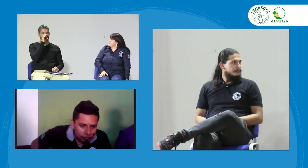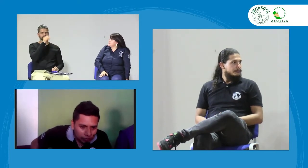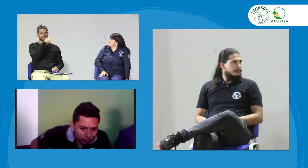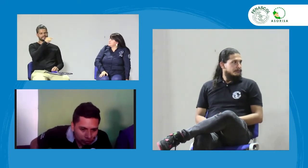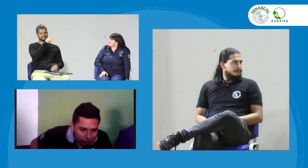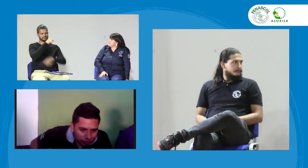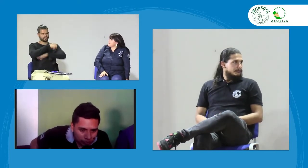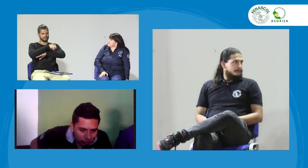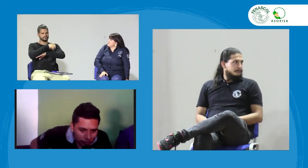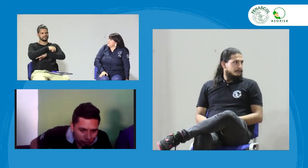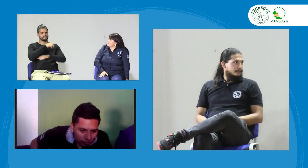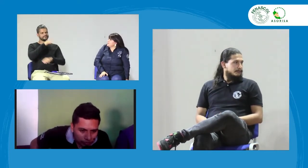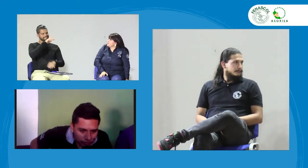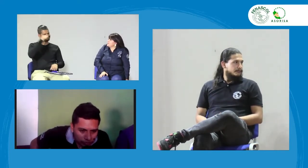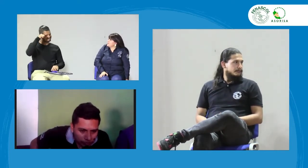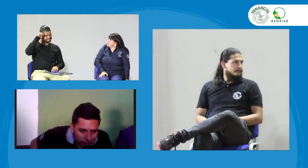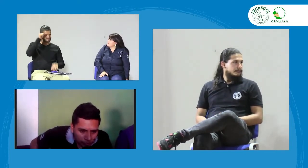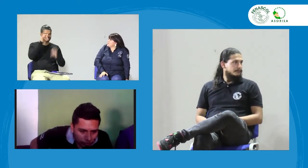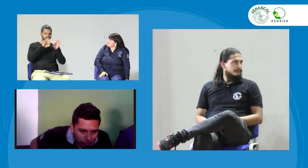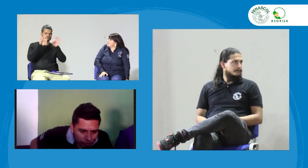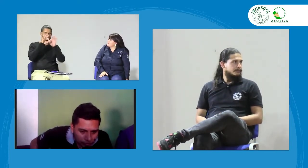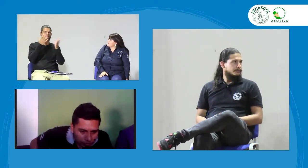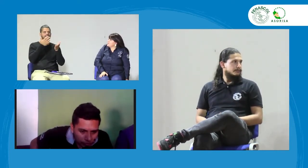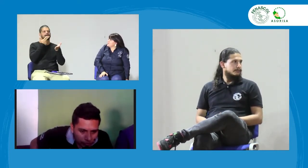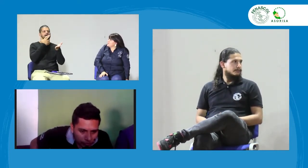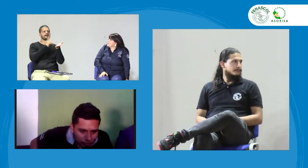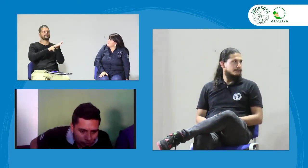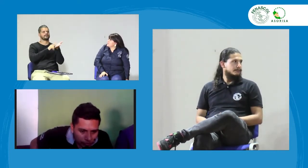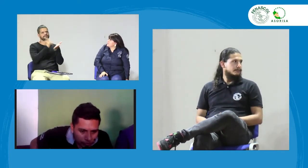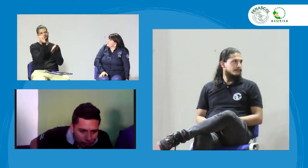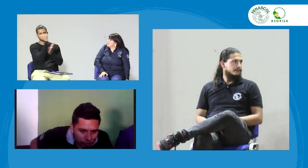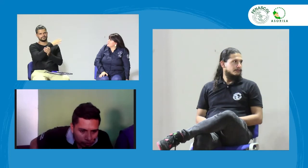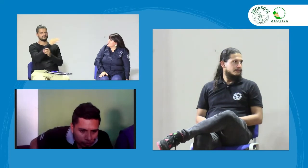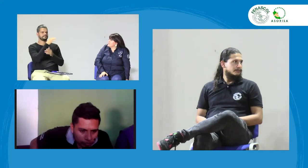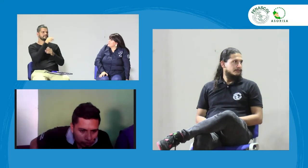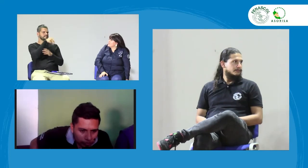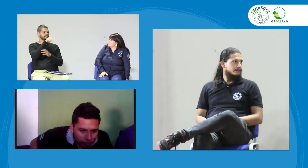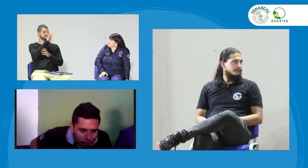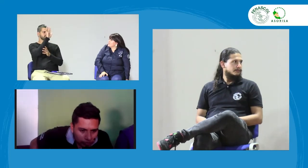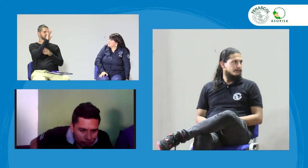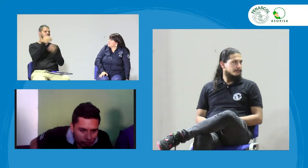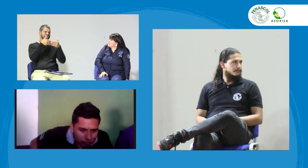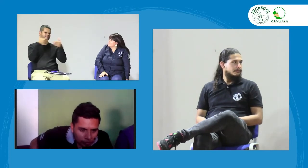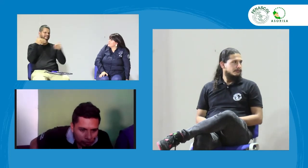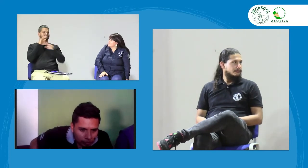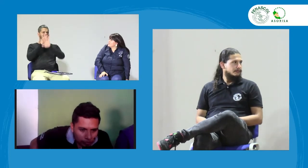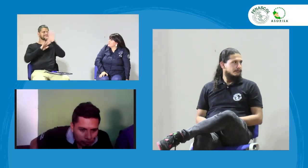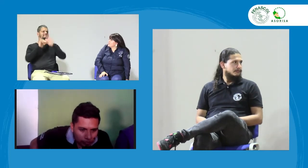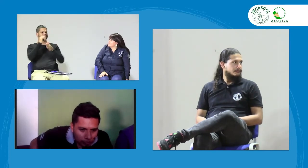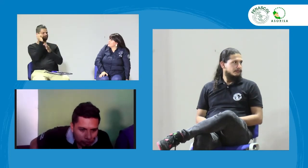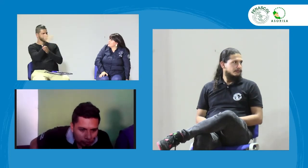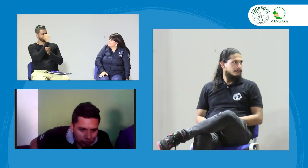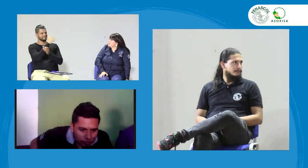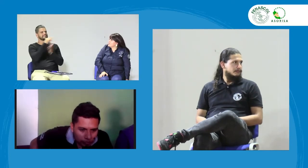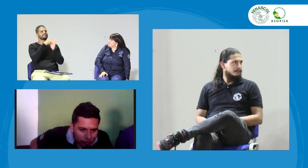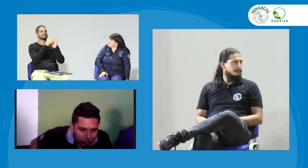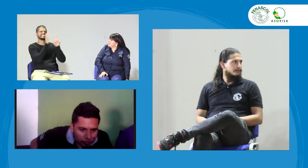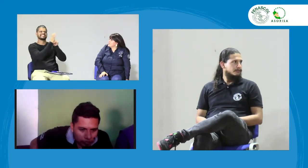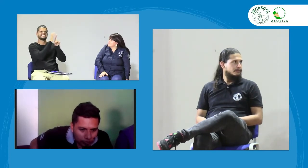Bueno, también quisiera agregar a esta persona de Putumayo, es importante realizar cartas y enviar